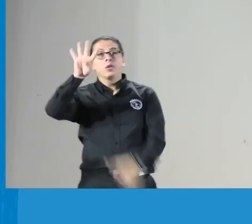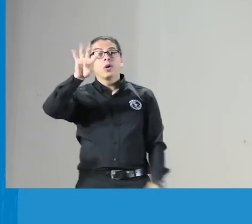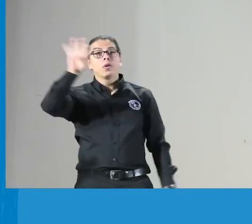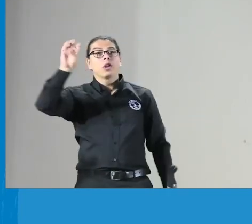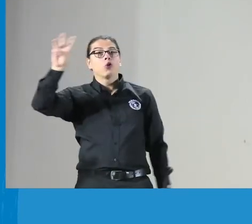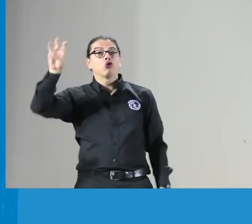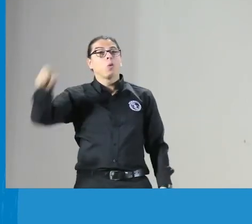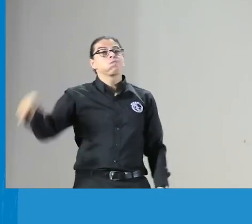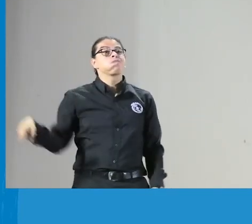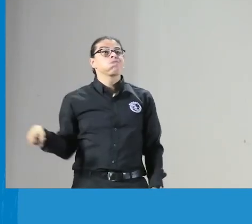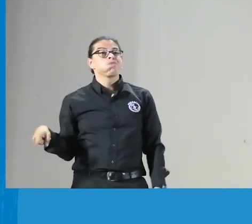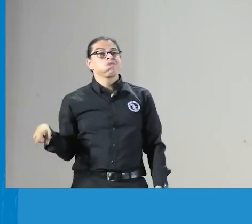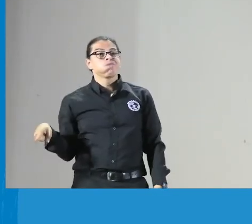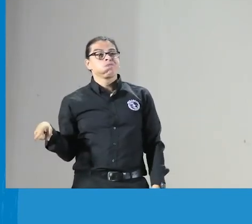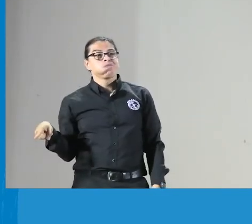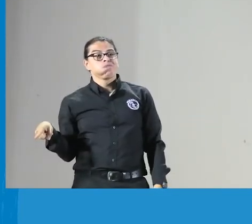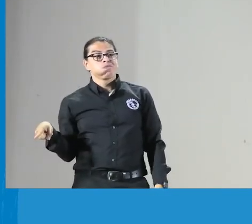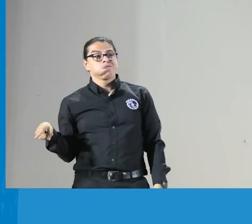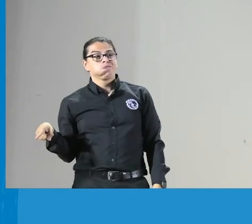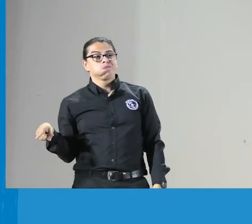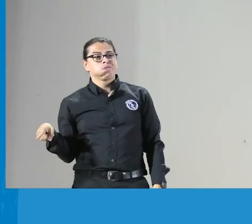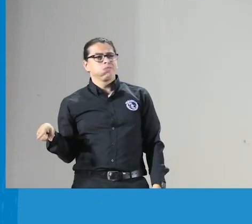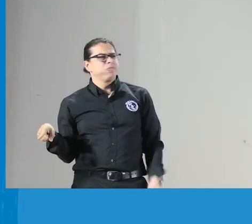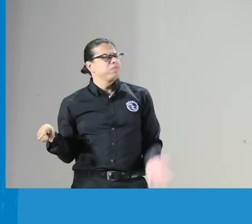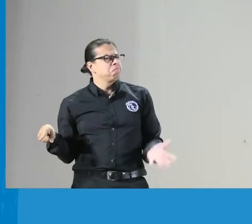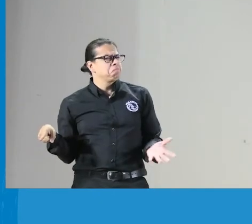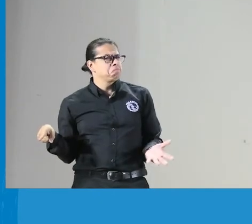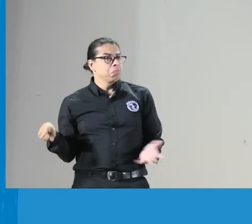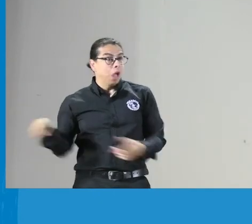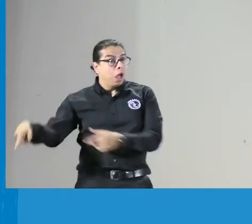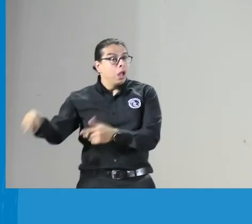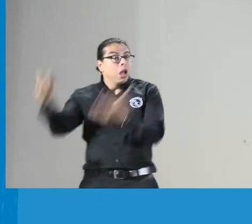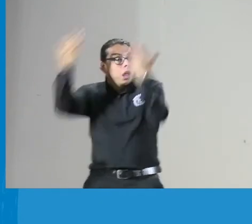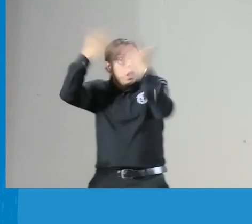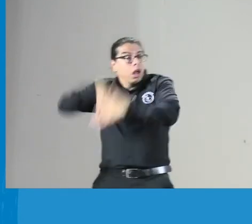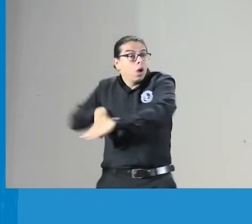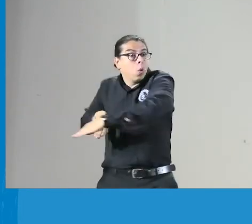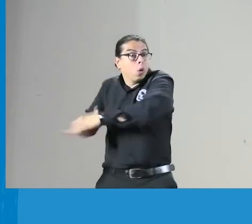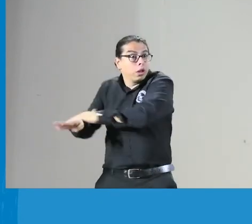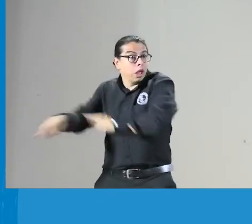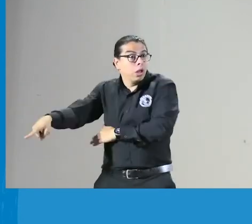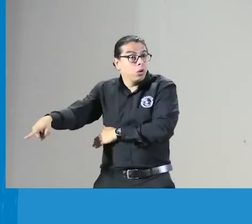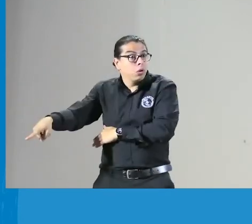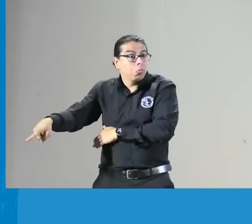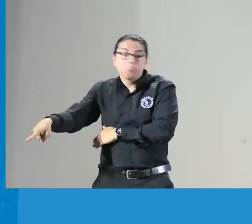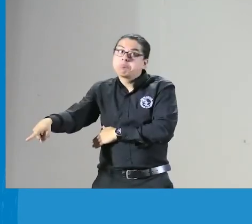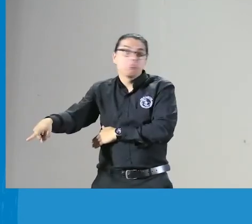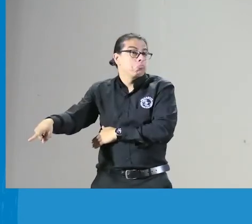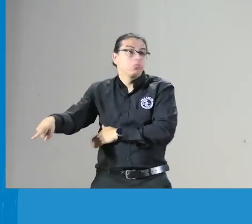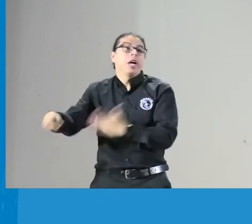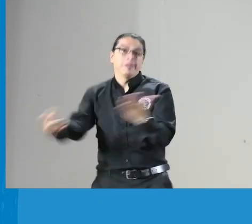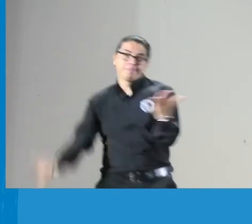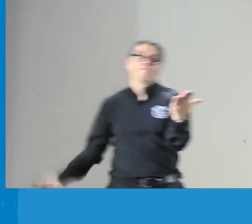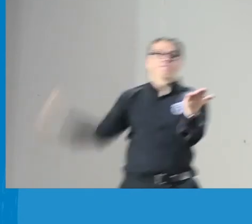estamos hablando de 1998 y entonces ¿será que estaba guardado? no